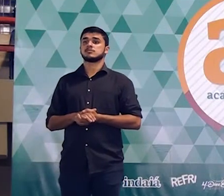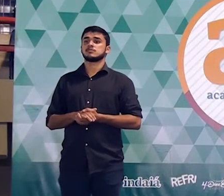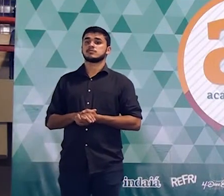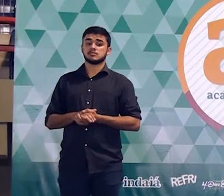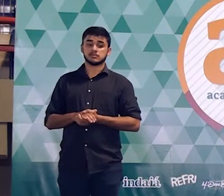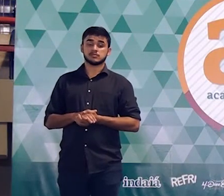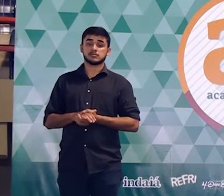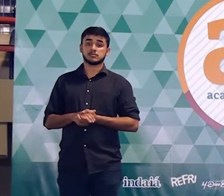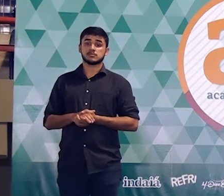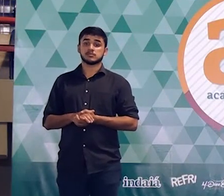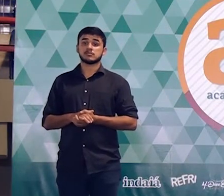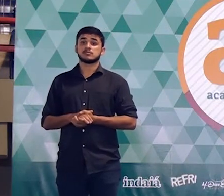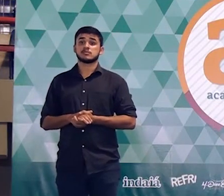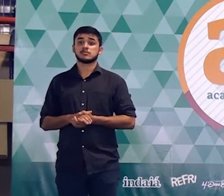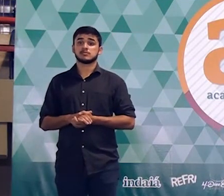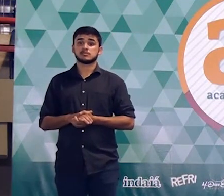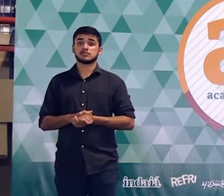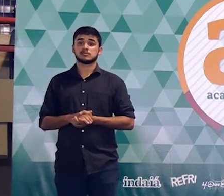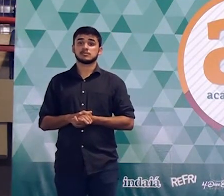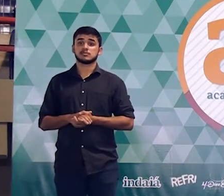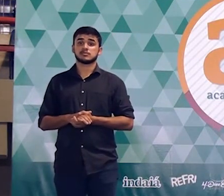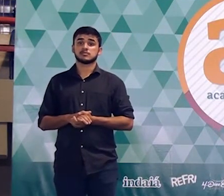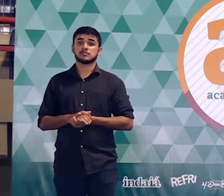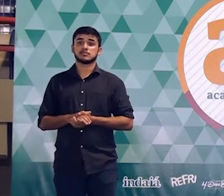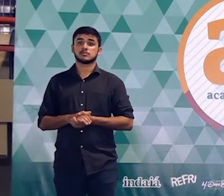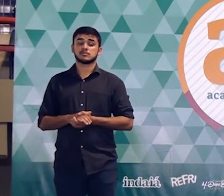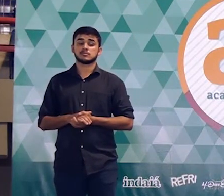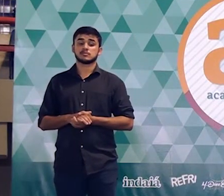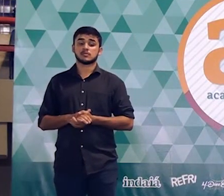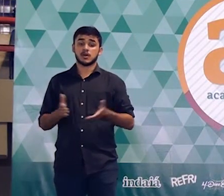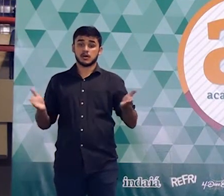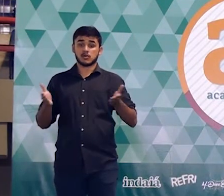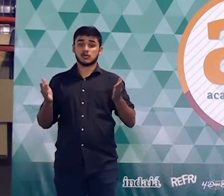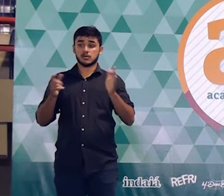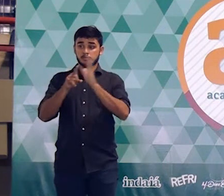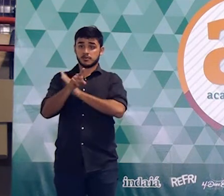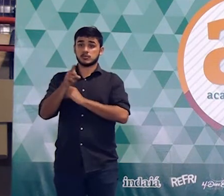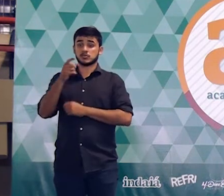Podemos passar para a próxima? Joia, vamos agora para a questão de número 4, gente.